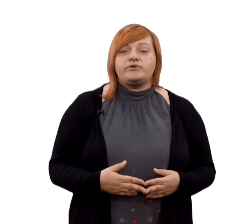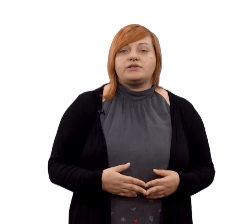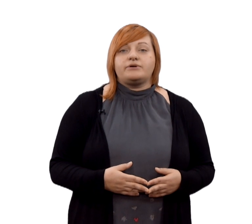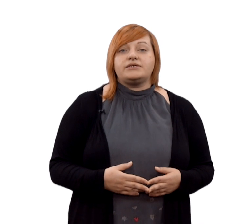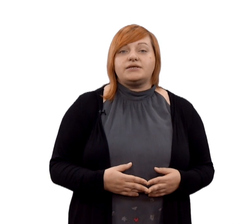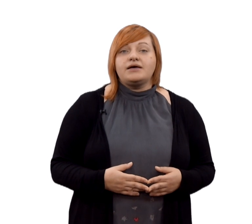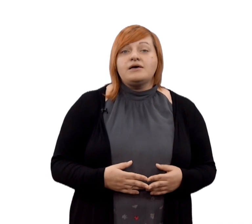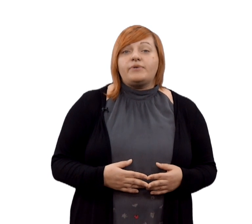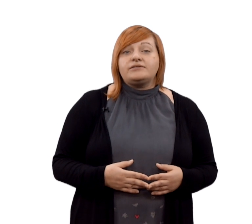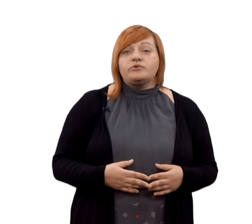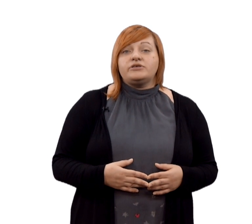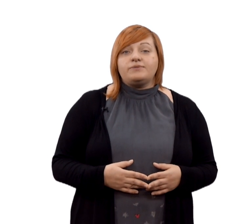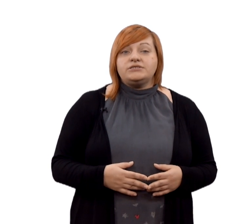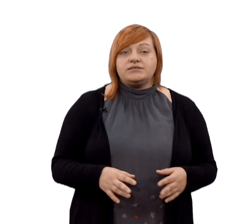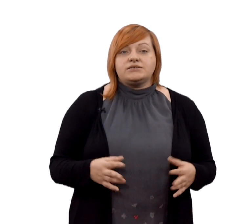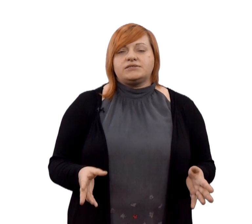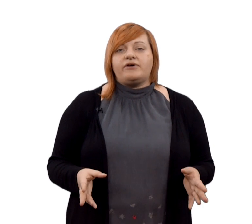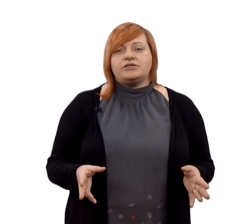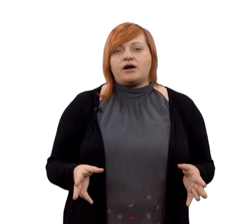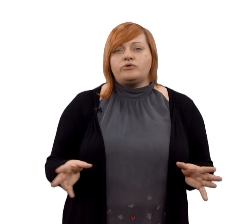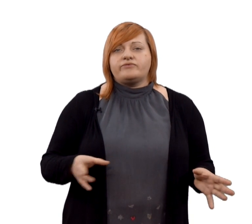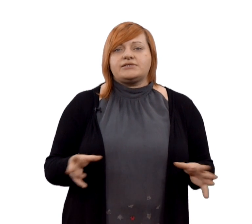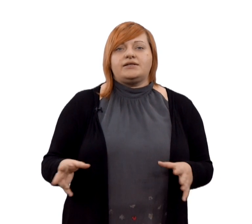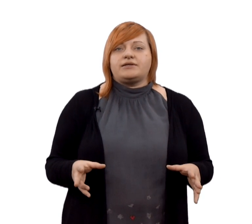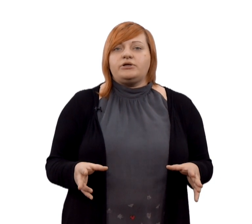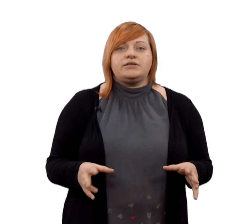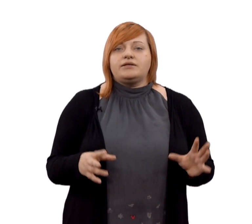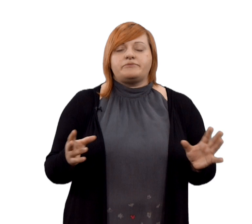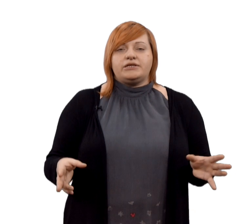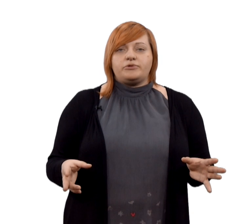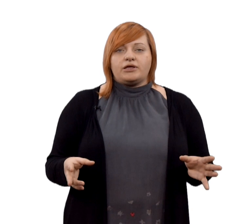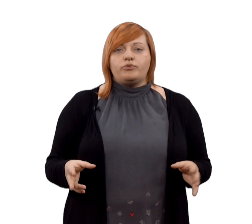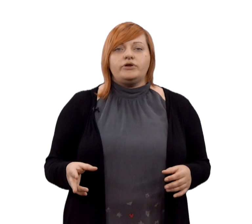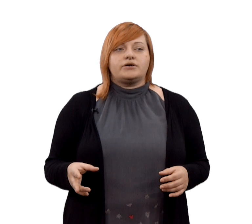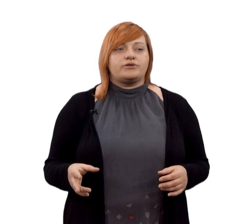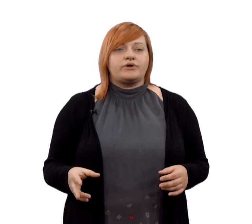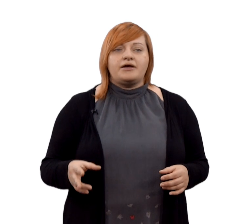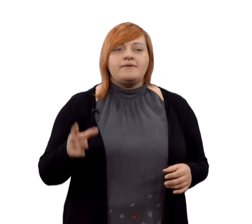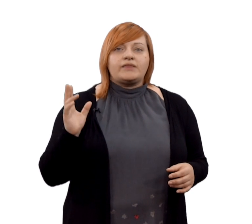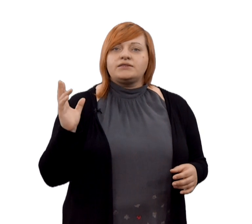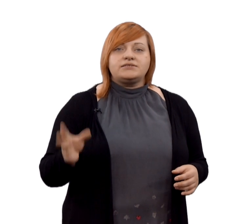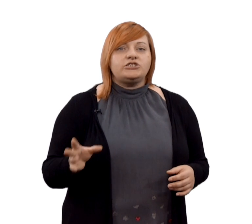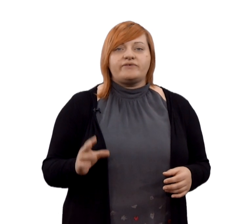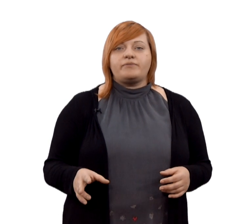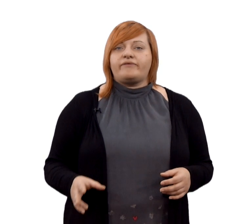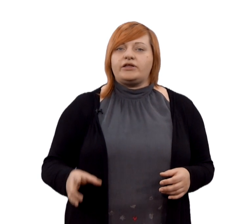рекламодателя. Поэтому я бы здесь не создавала никакой универсальной таблетки или серебряной пули, которая однозначно вам говорит,